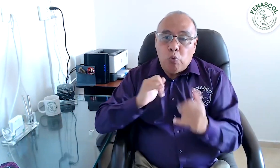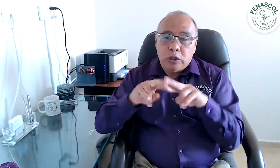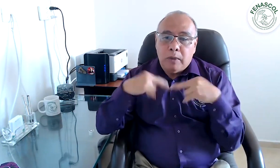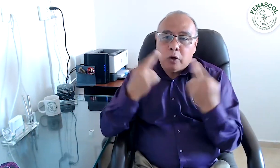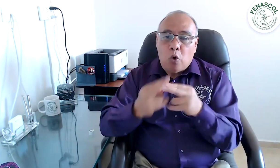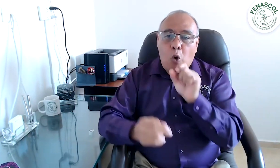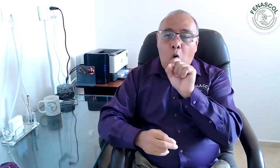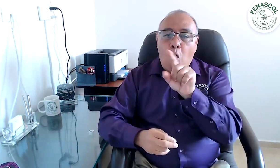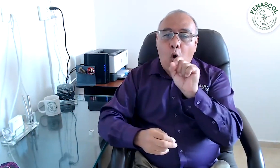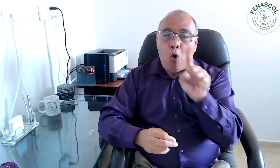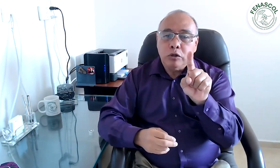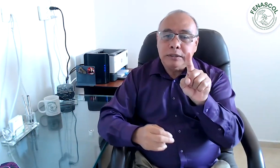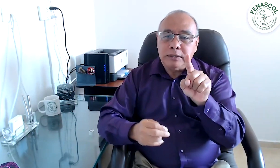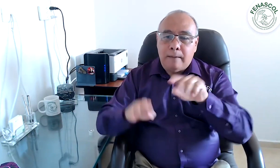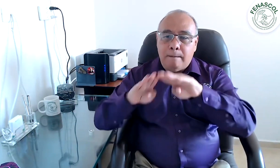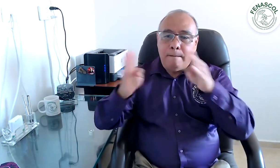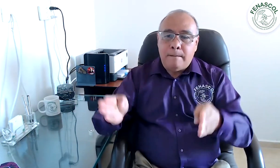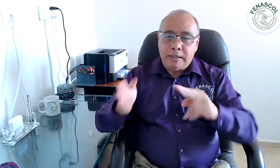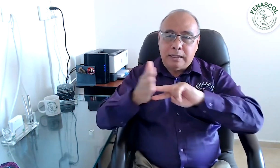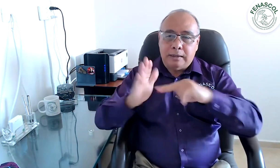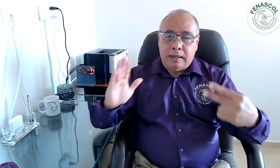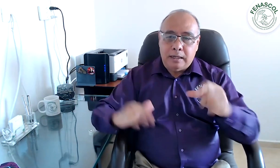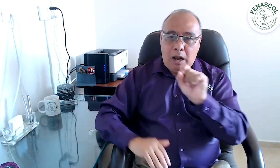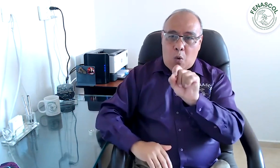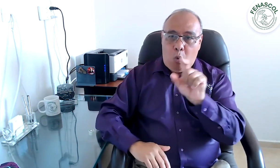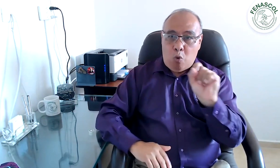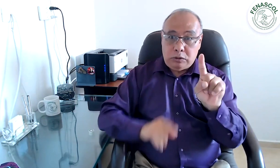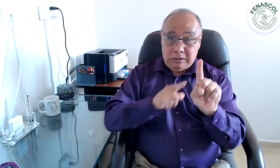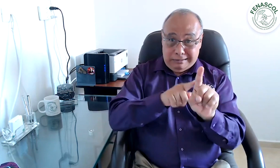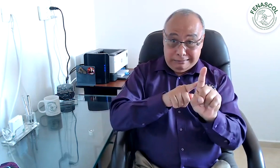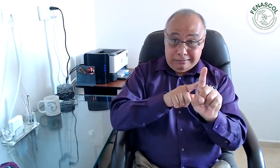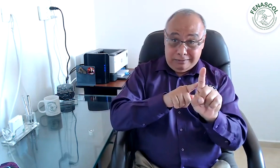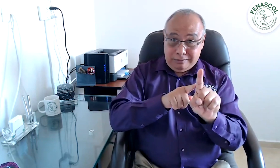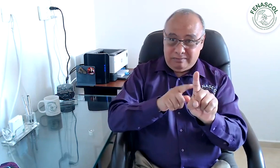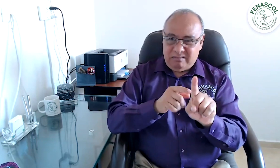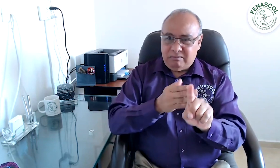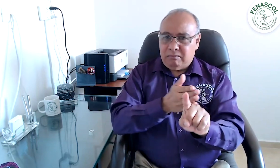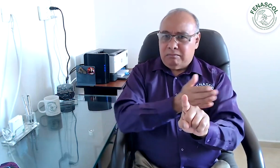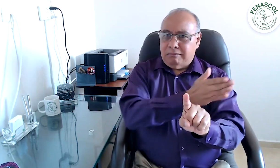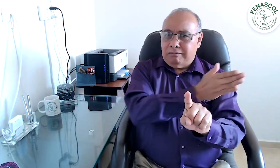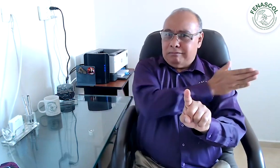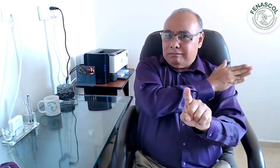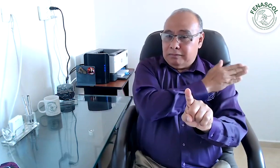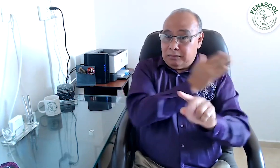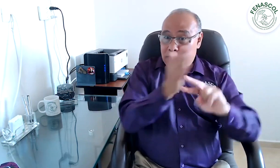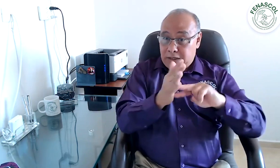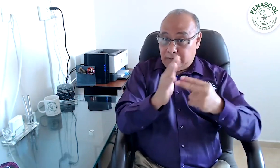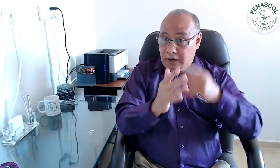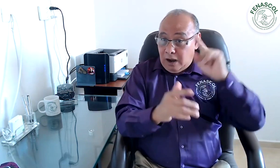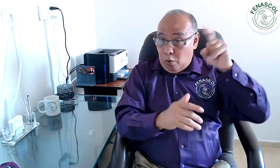gobierno actual en la última reunión mencionaba 11 mesas técnicas. Entonces, ¿dónde quedan las mesas